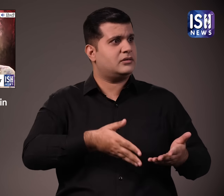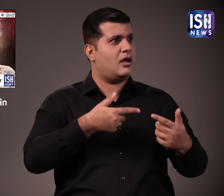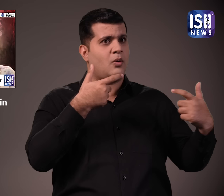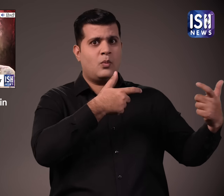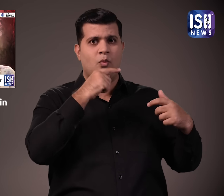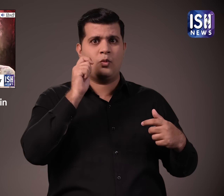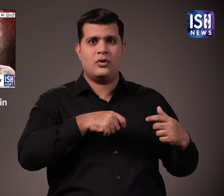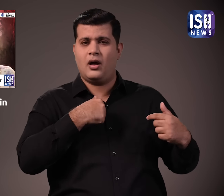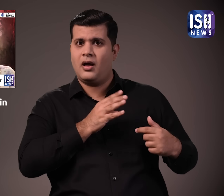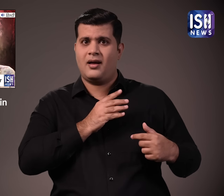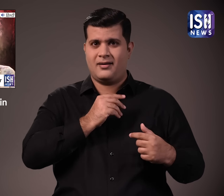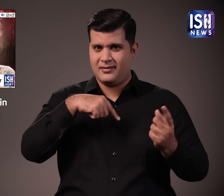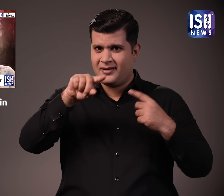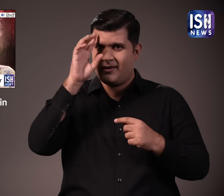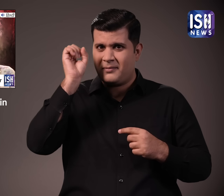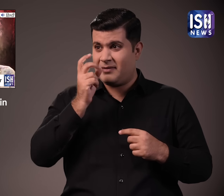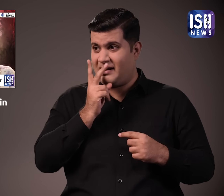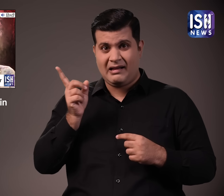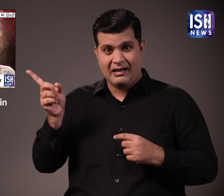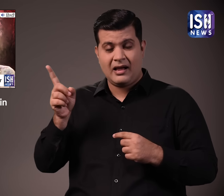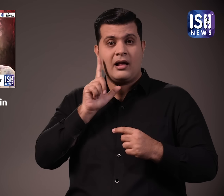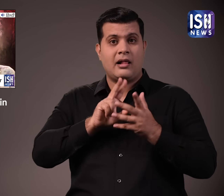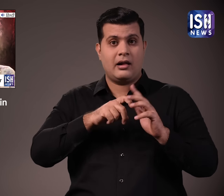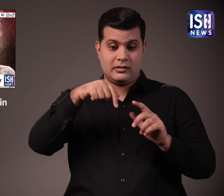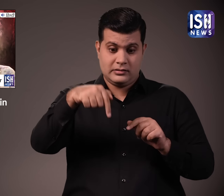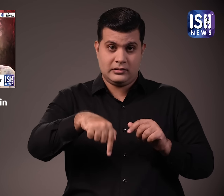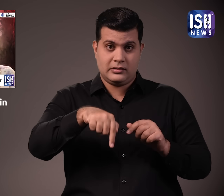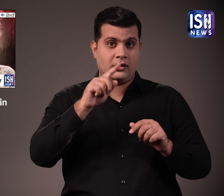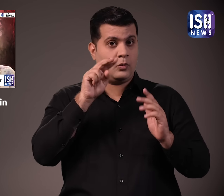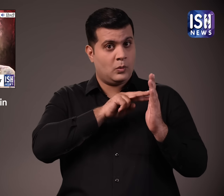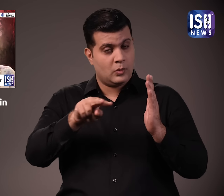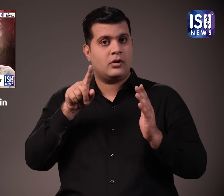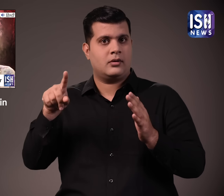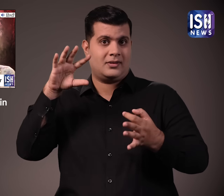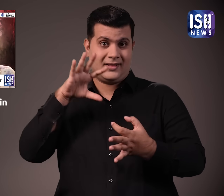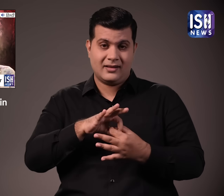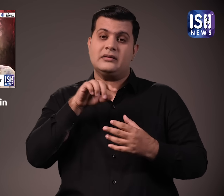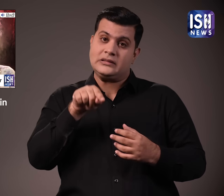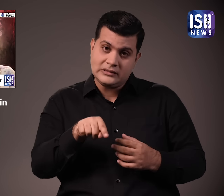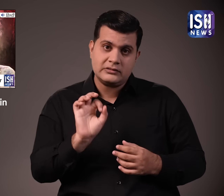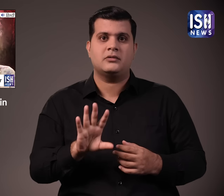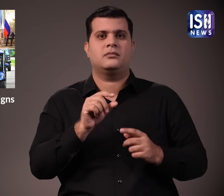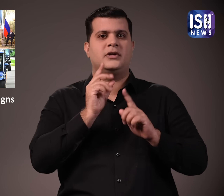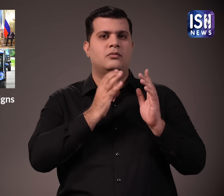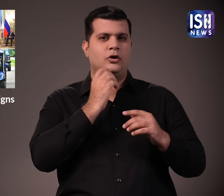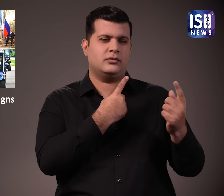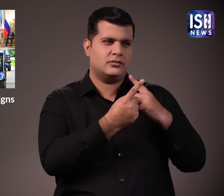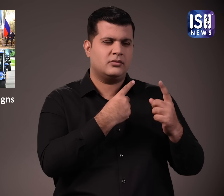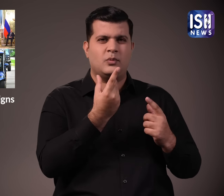लोटने की गुहार लगाते नजर आये थे देखने के लिए लिंक पर क्लिक करें PM MOUDI ने राष्ट्रपती पूतिन से इस बारे में बात की